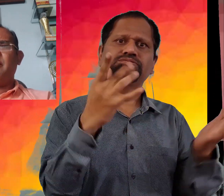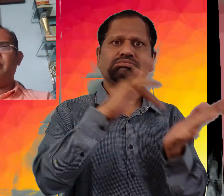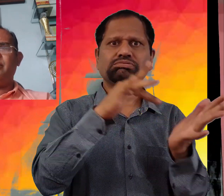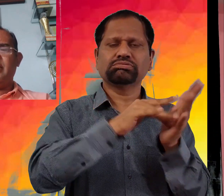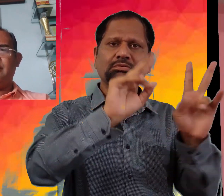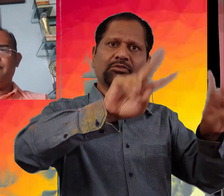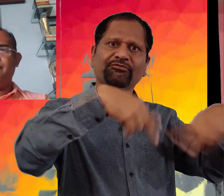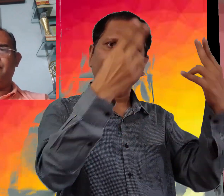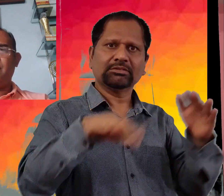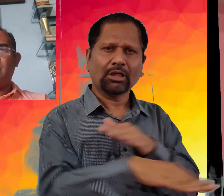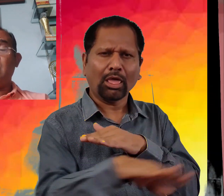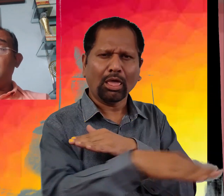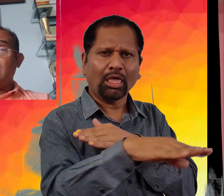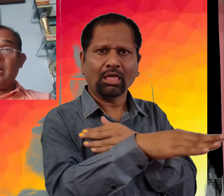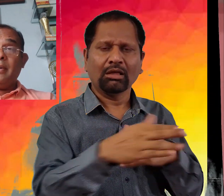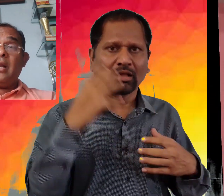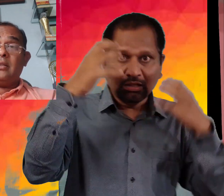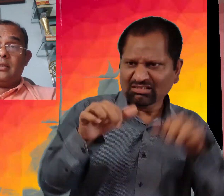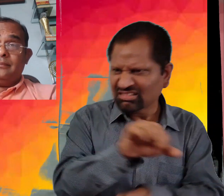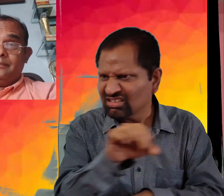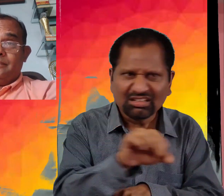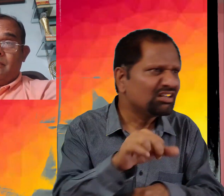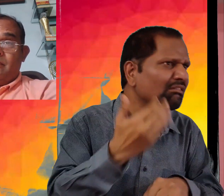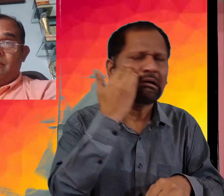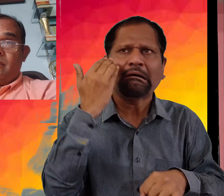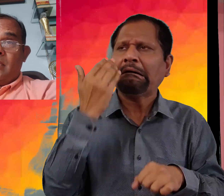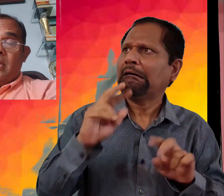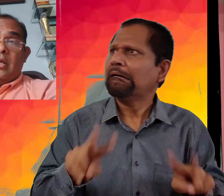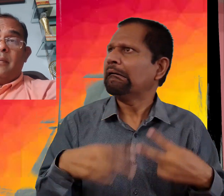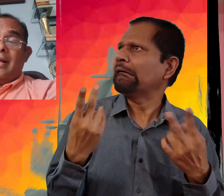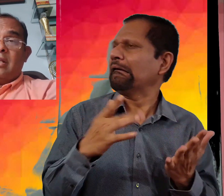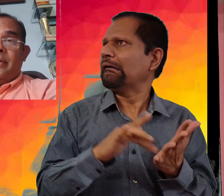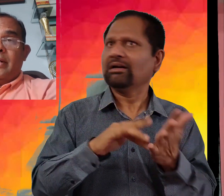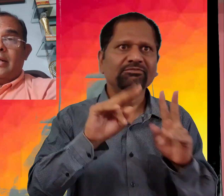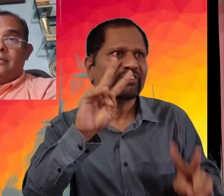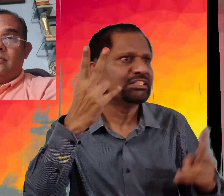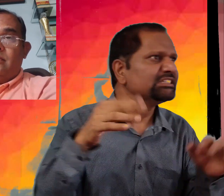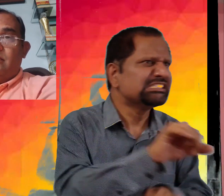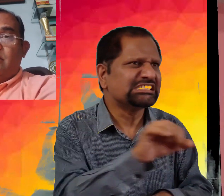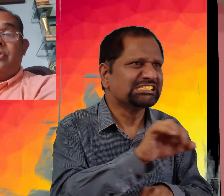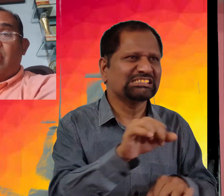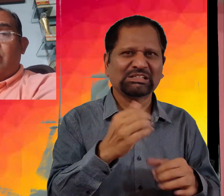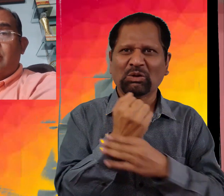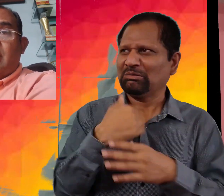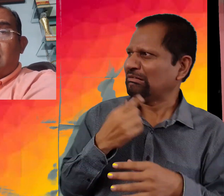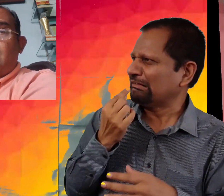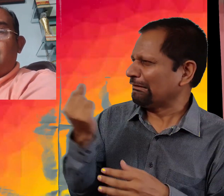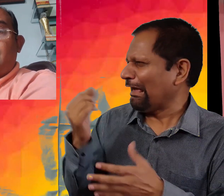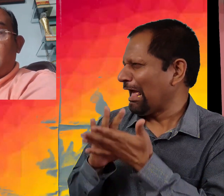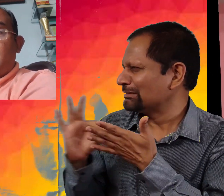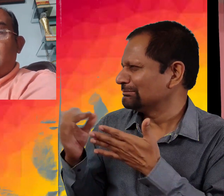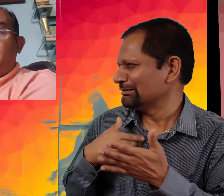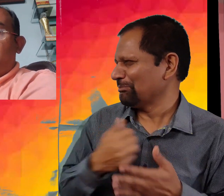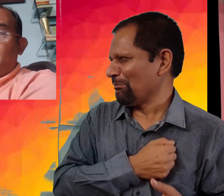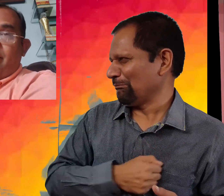انجان سی جگہ پہنچ گیا گھبرا رہا تھا کہ میں راستہ بھٹک گیا اس نے ڈاکٹر سے کہا